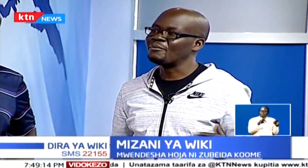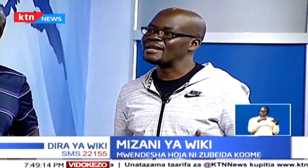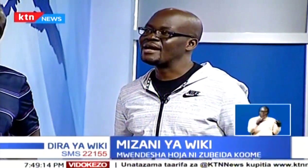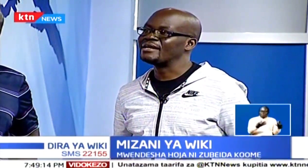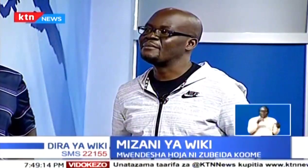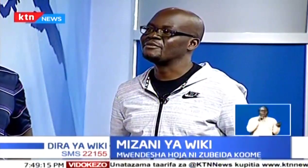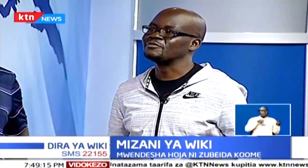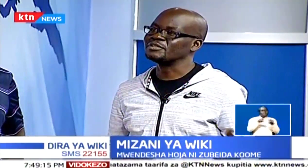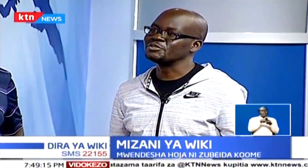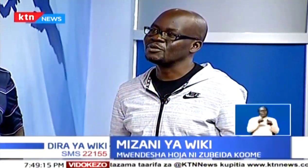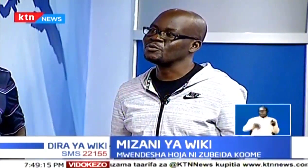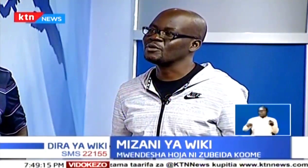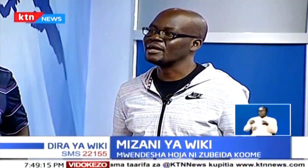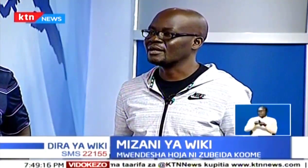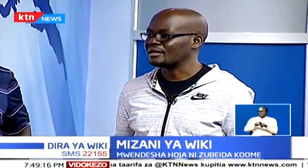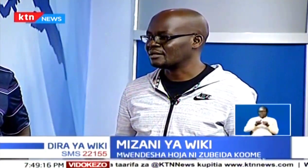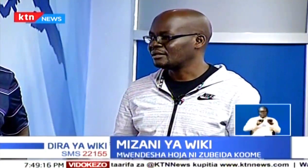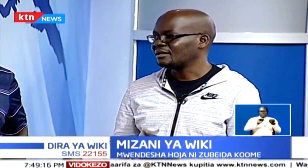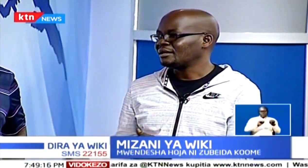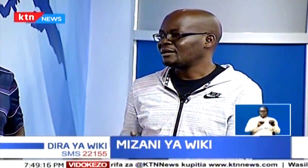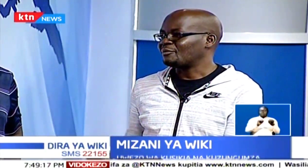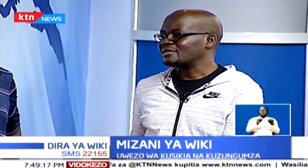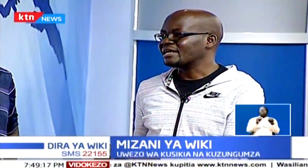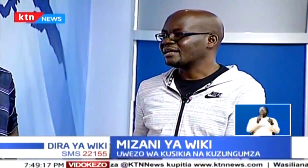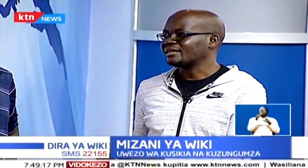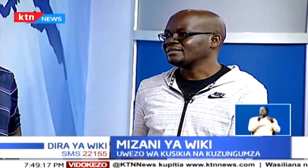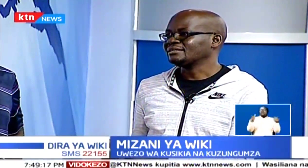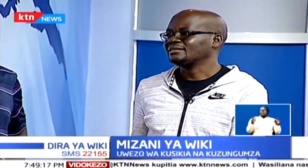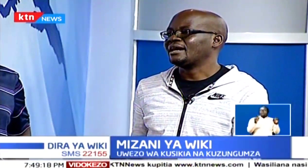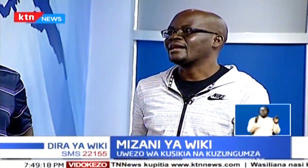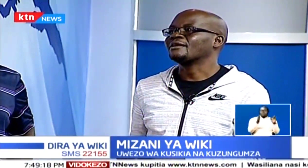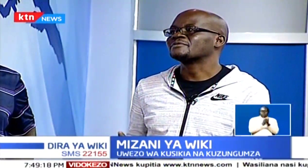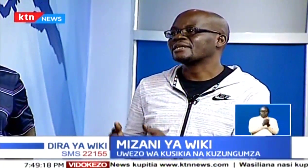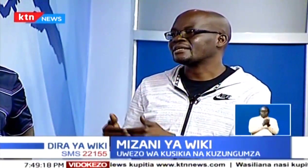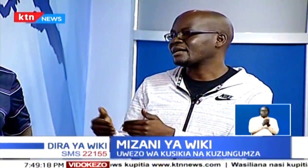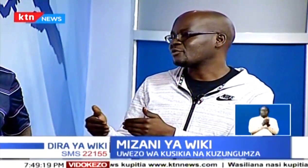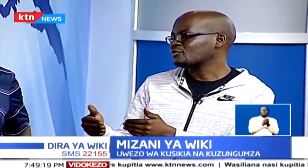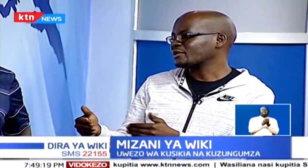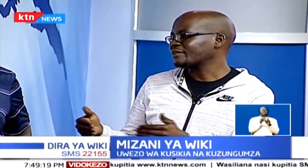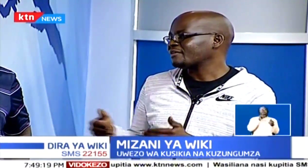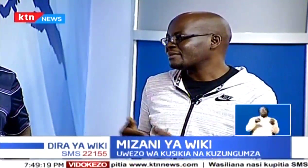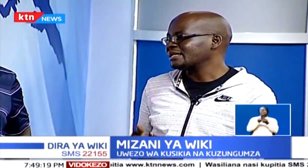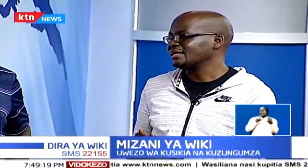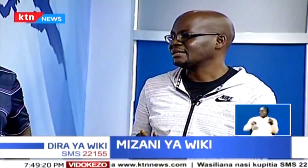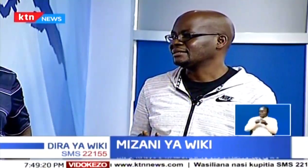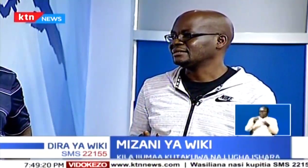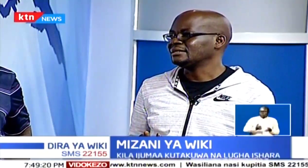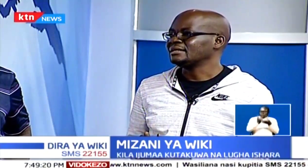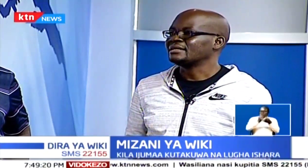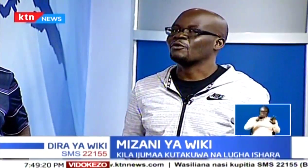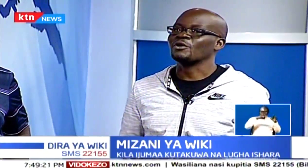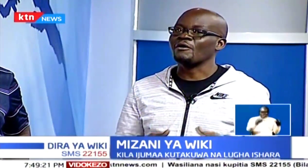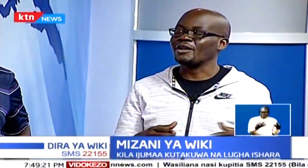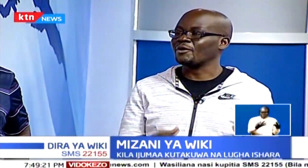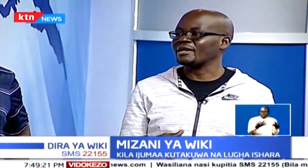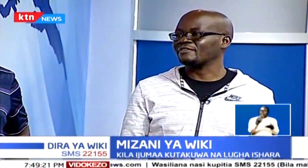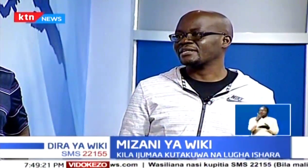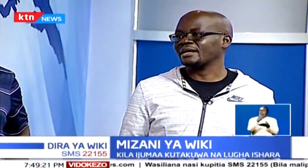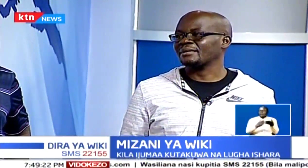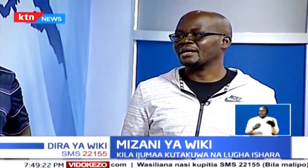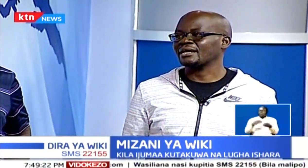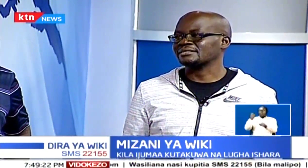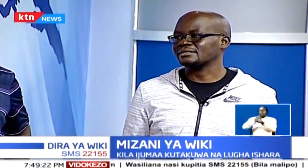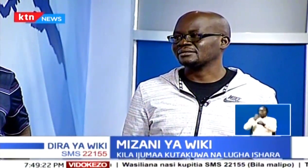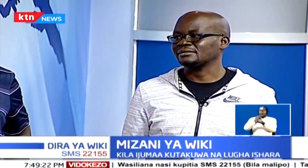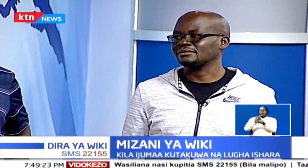Ndugu wa madada, amefundishwa luga na, muenzake, anawumsaidia tu, kifamilia. Nao. Na kuna wale,